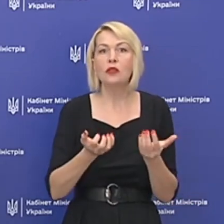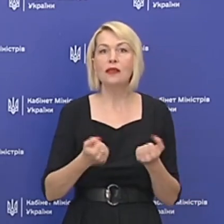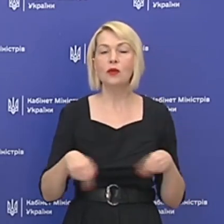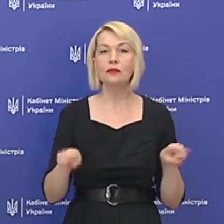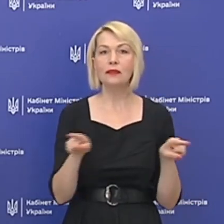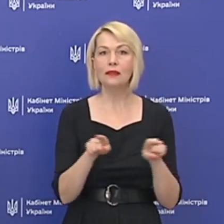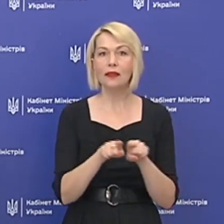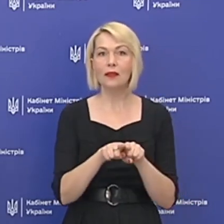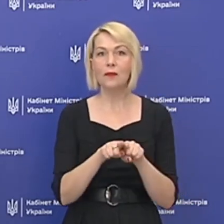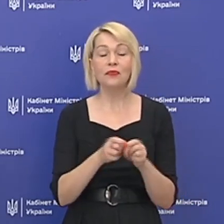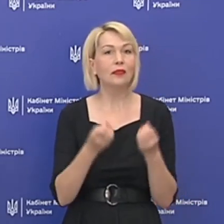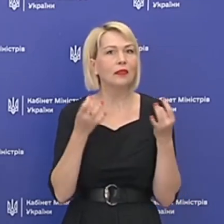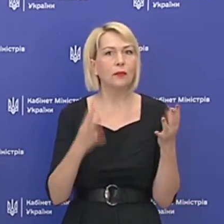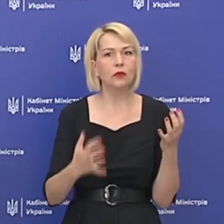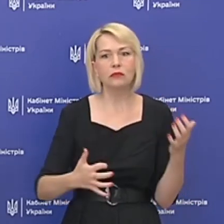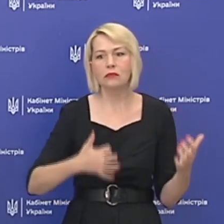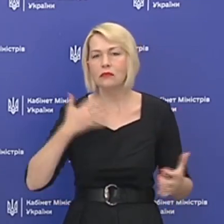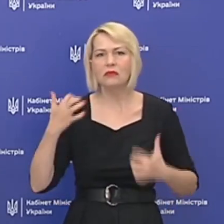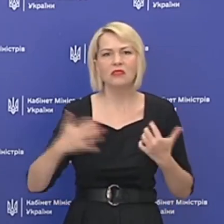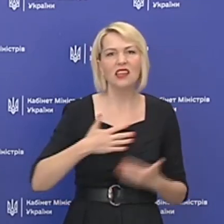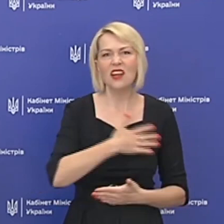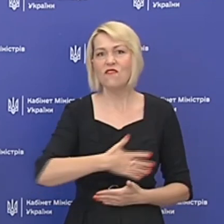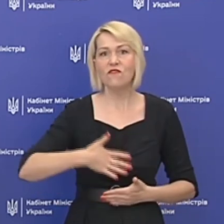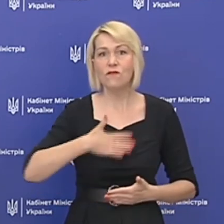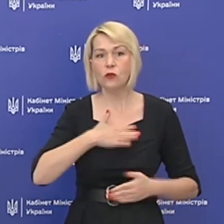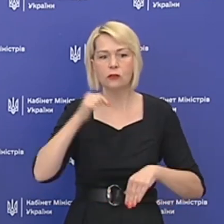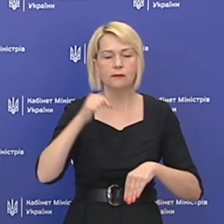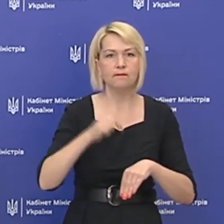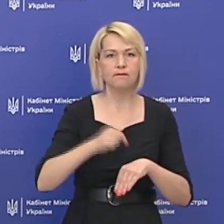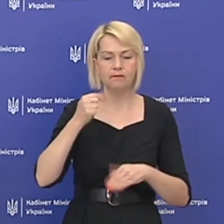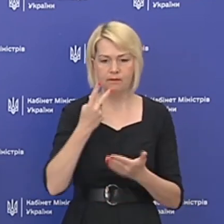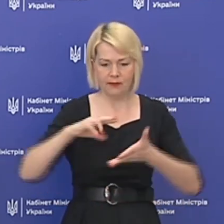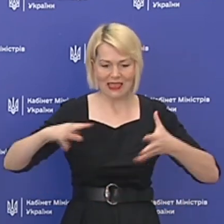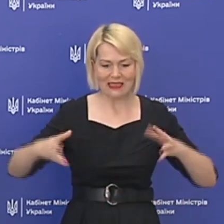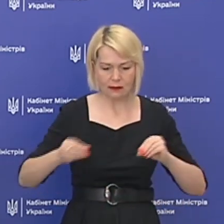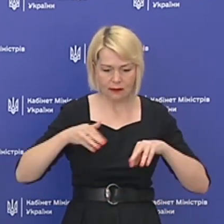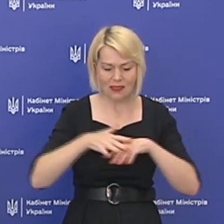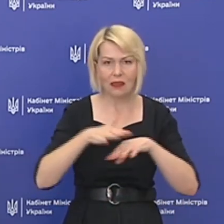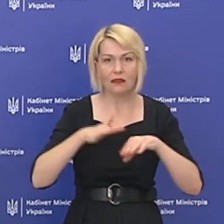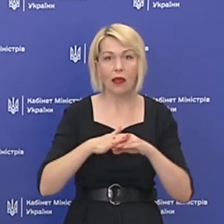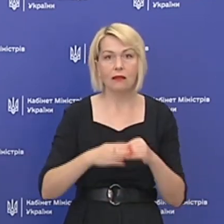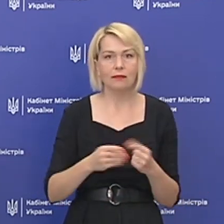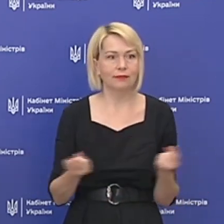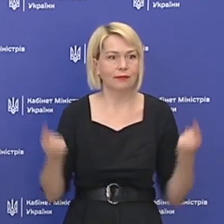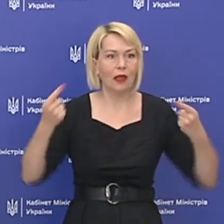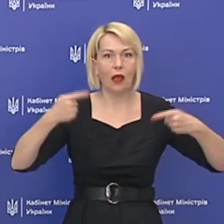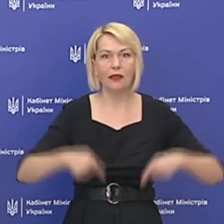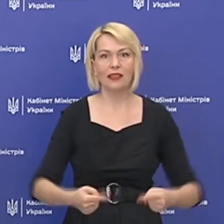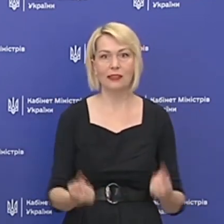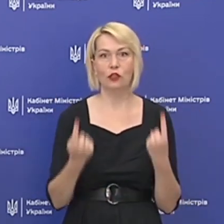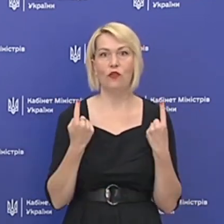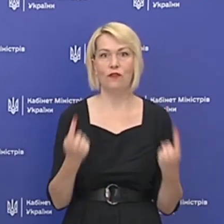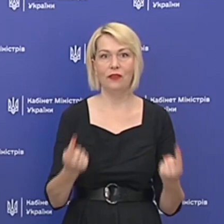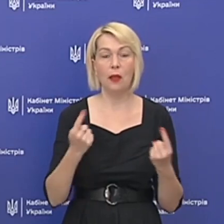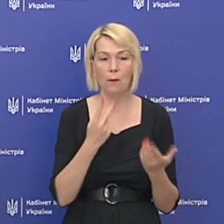такі не просто тривожні сигнали, такі майже катастрофічні, коли ми побачили, що